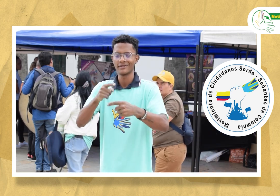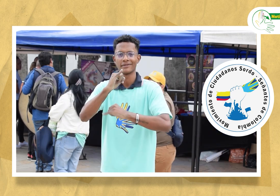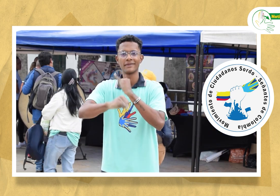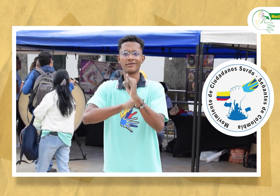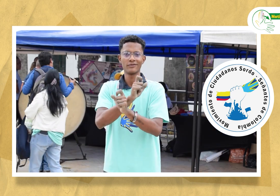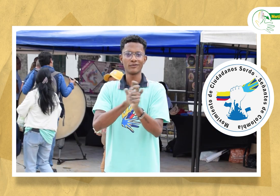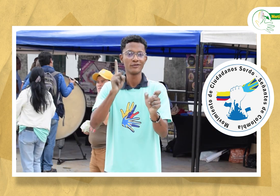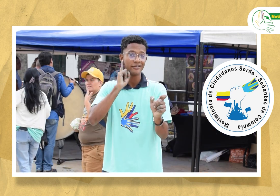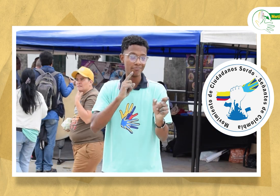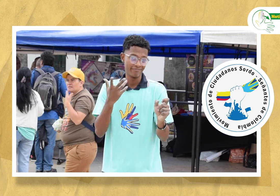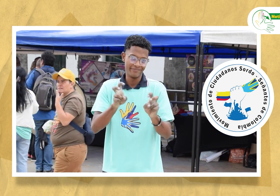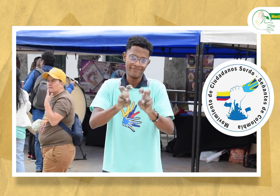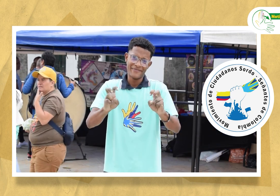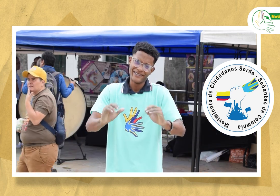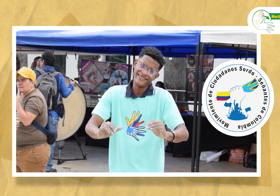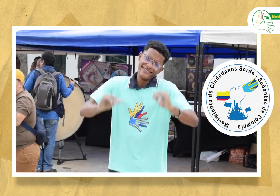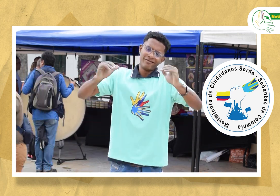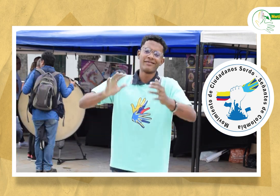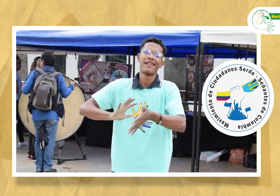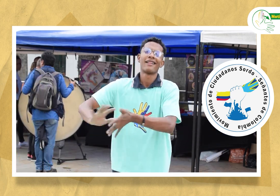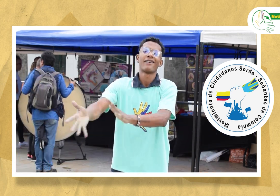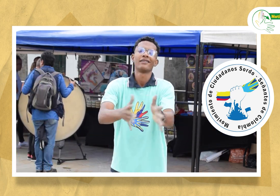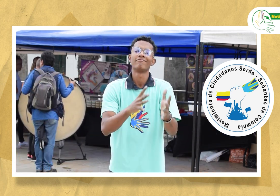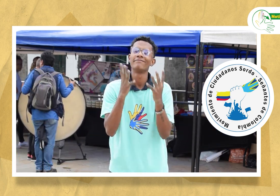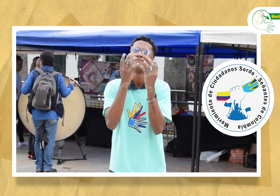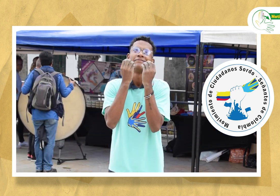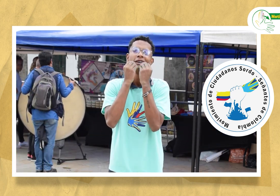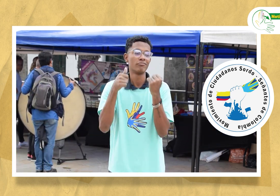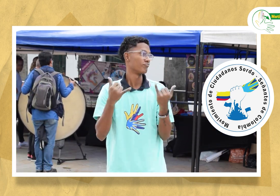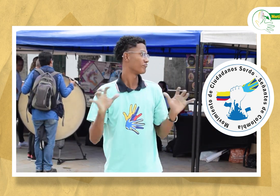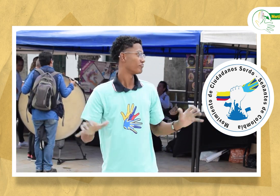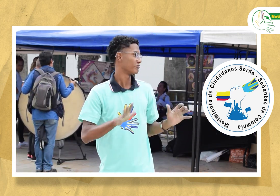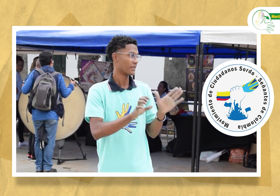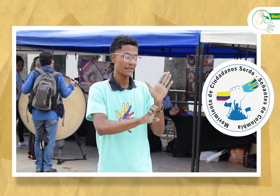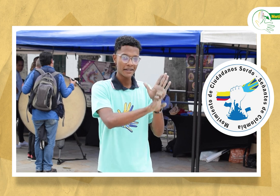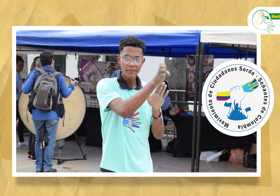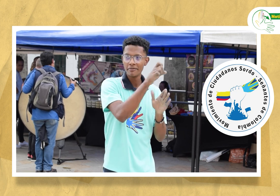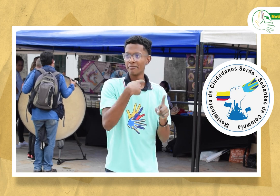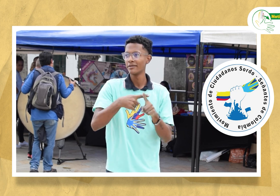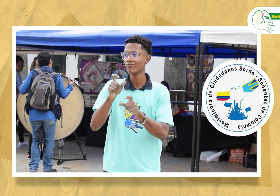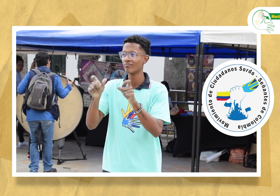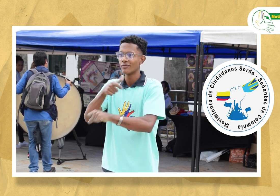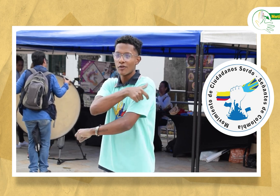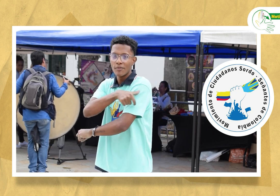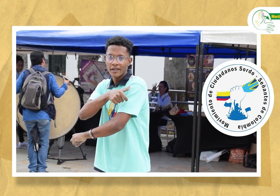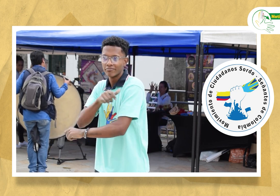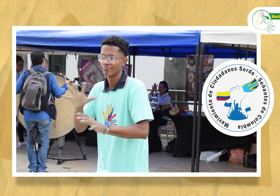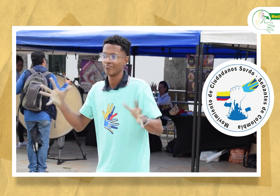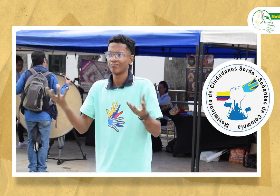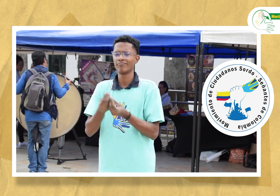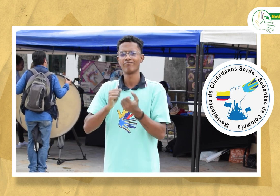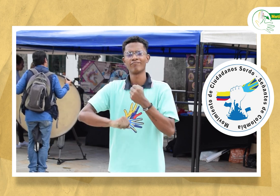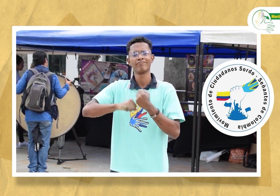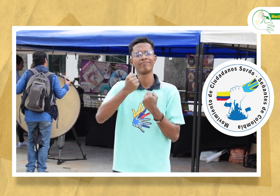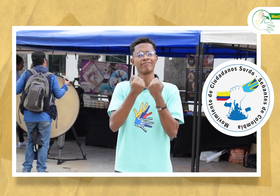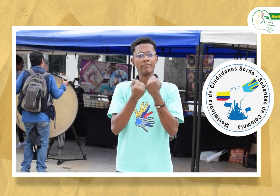Sordas y ayudar a realzar algo tan bello como lo es la lengua de señas. Aquí ves emprendimientos,